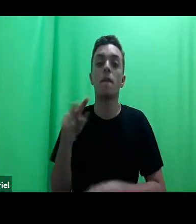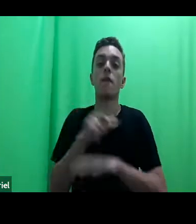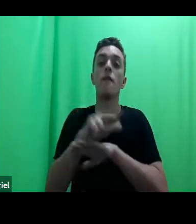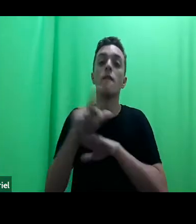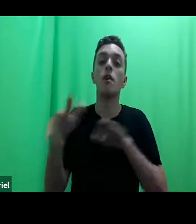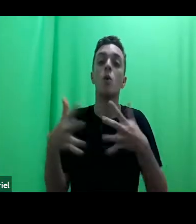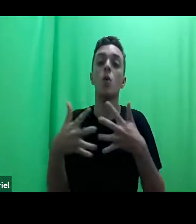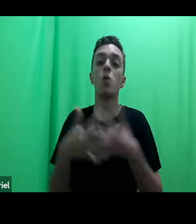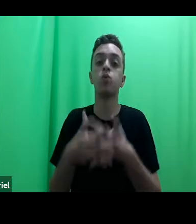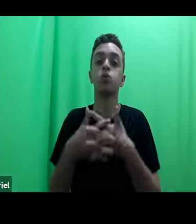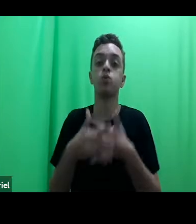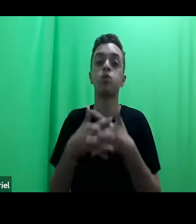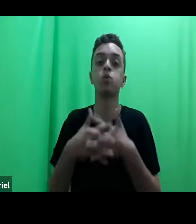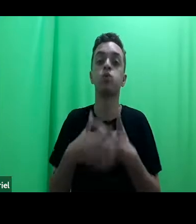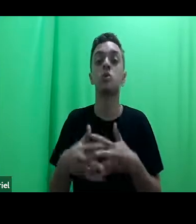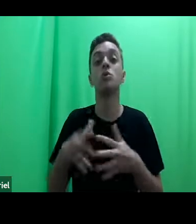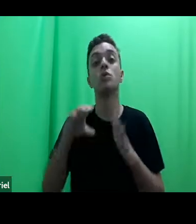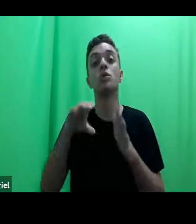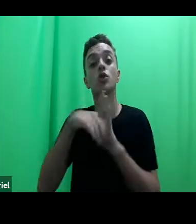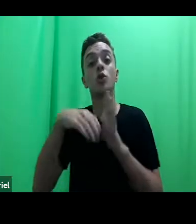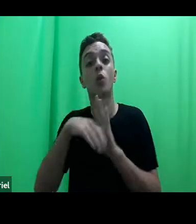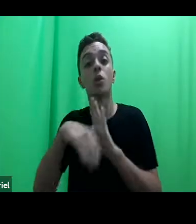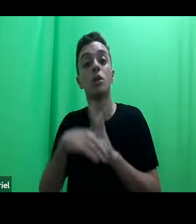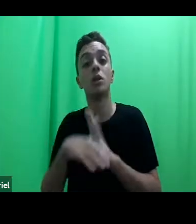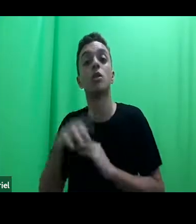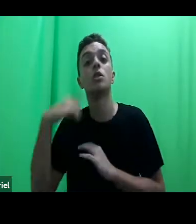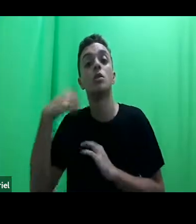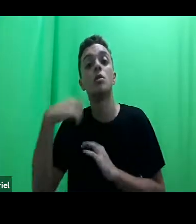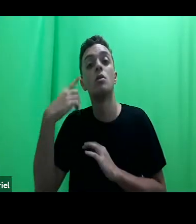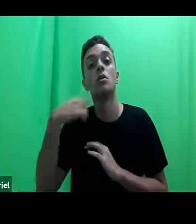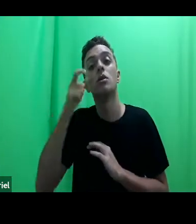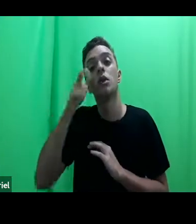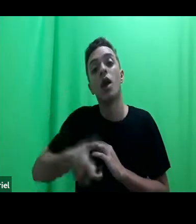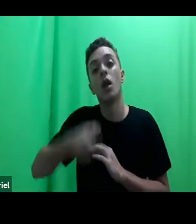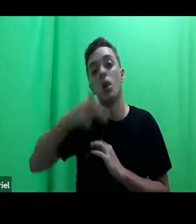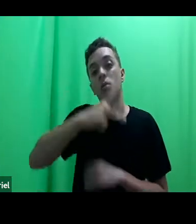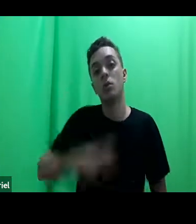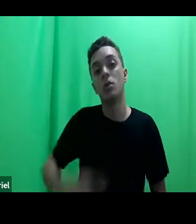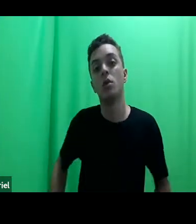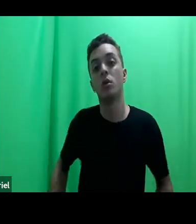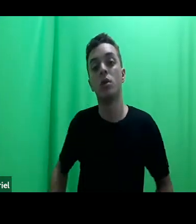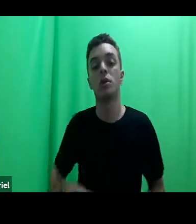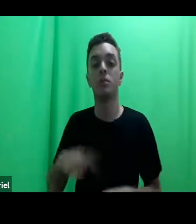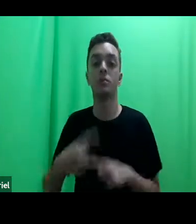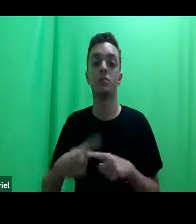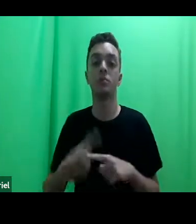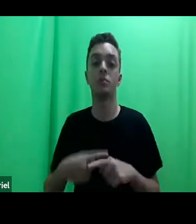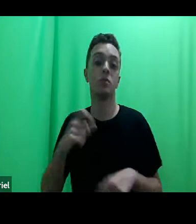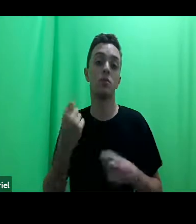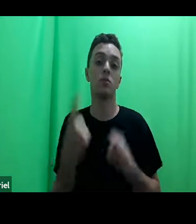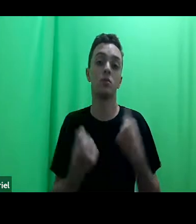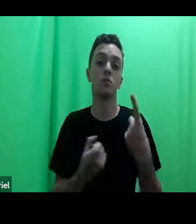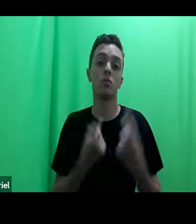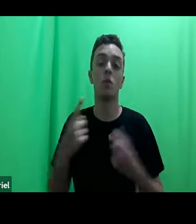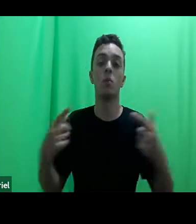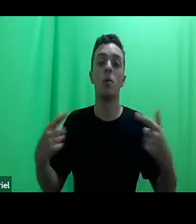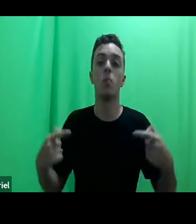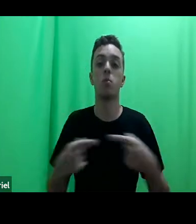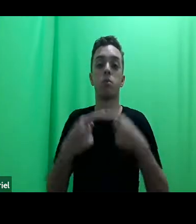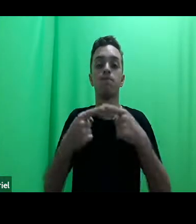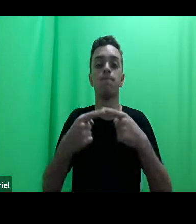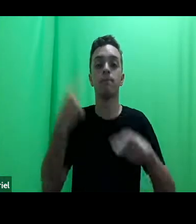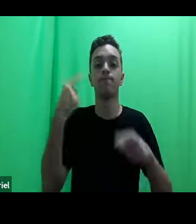de conceitos de advocacia de interesse público e também algumas divergências. Por exemplo,